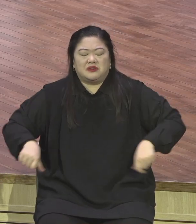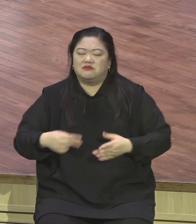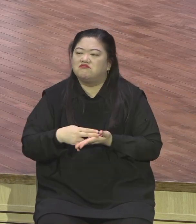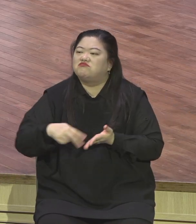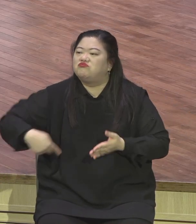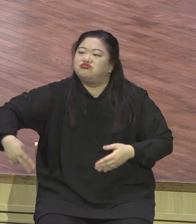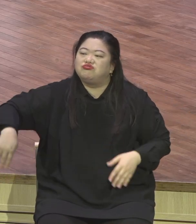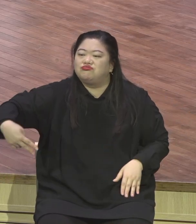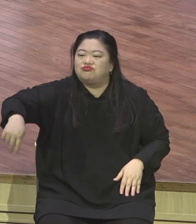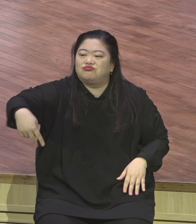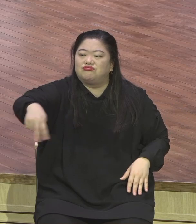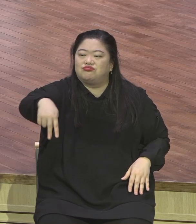있다는 것입니다.